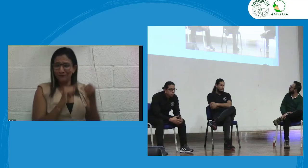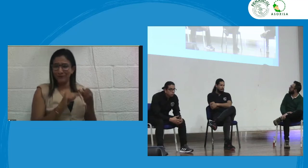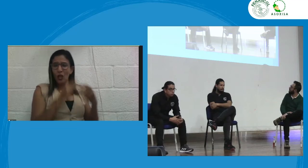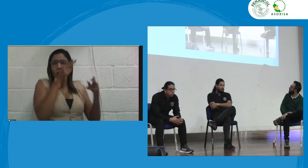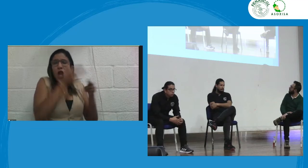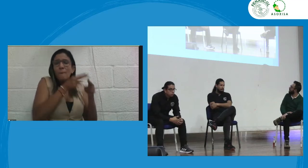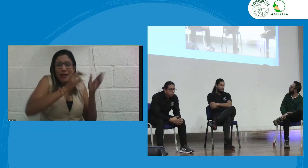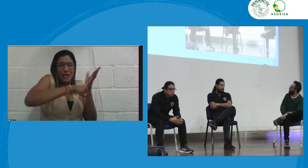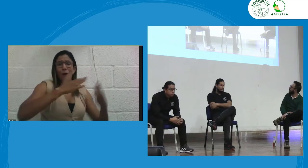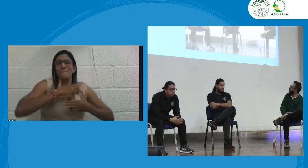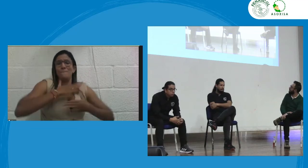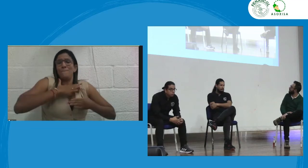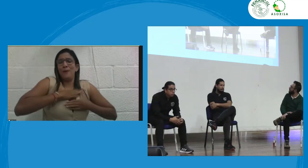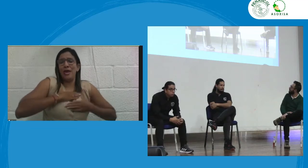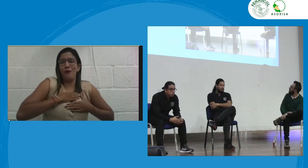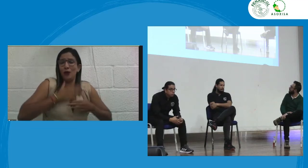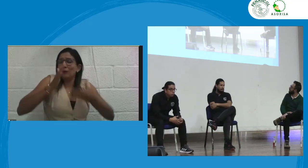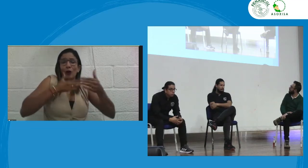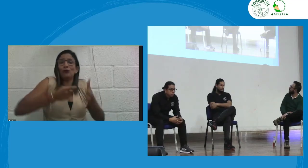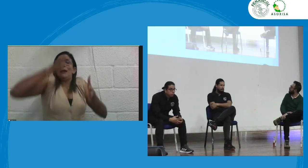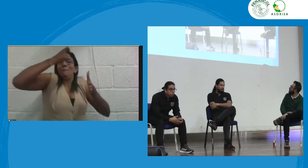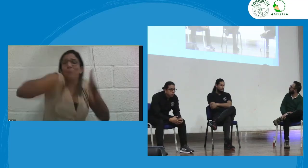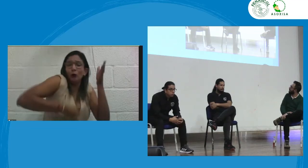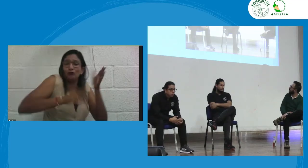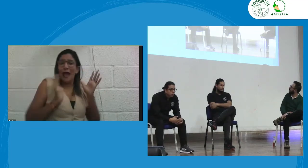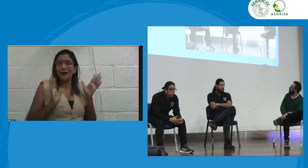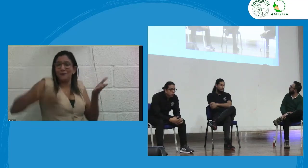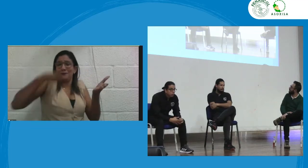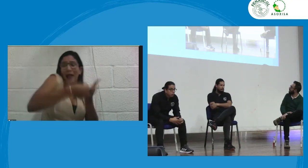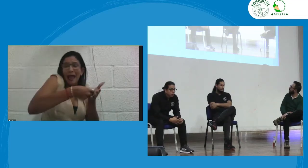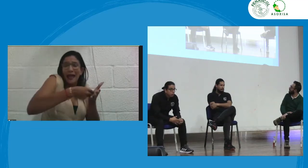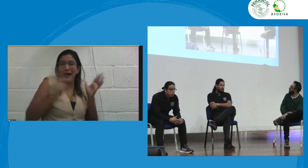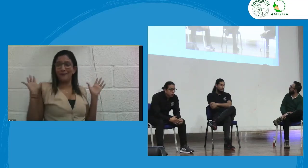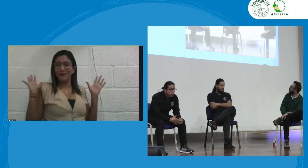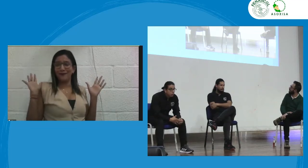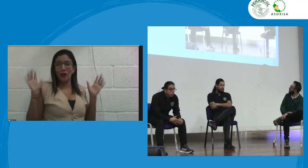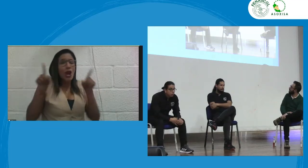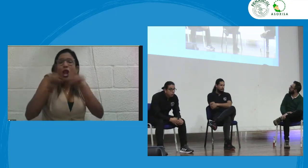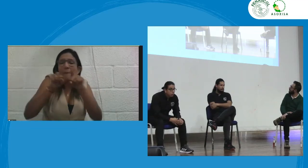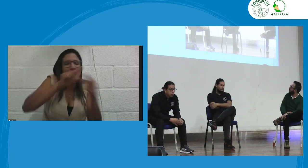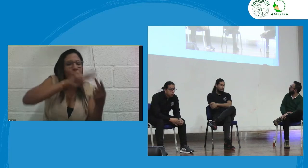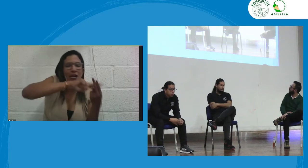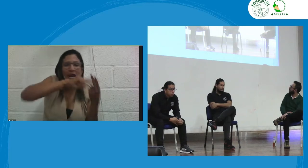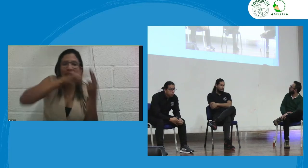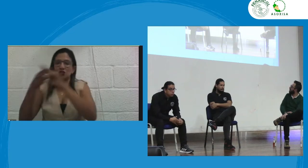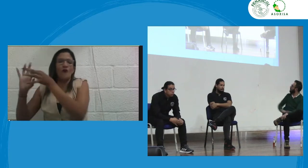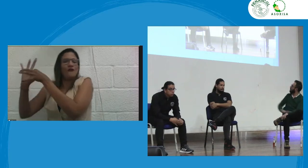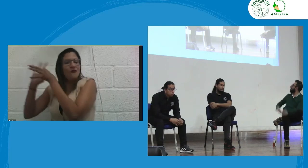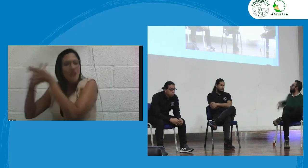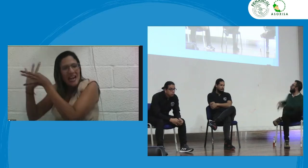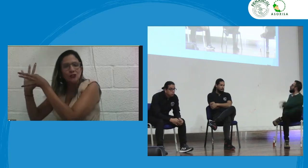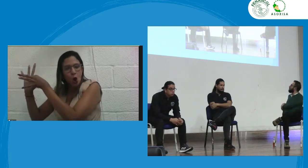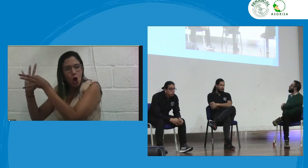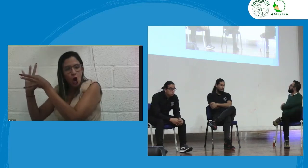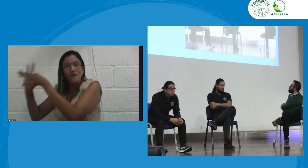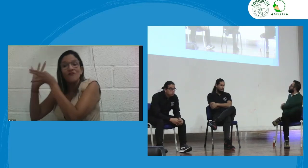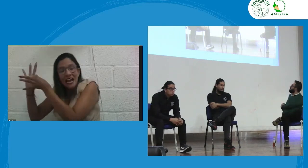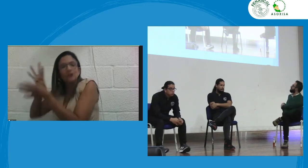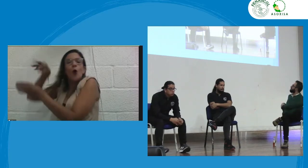yo tengo la tarjeta de crédito pago impuestos sí es